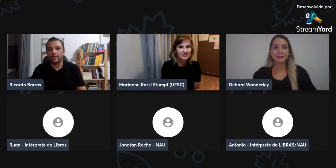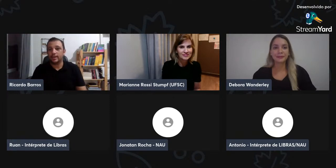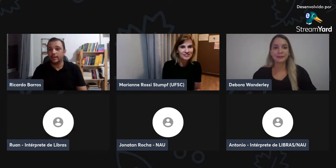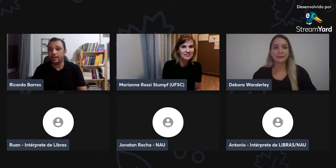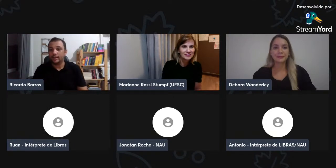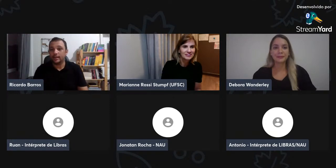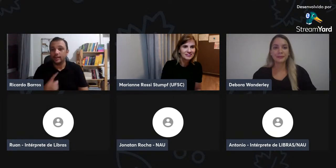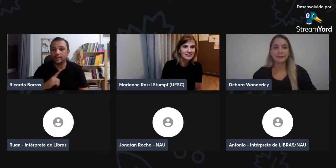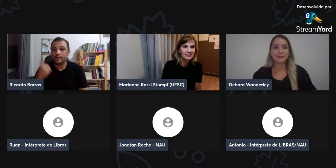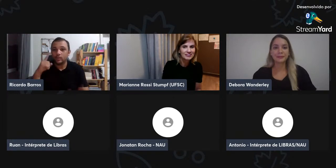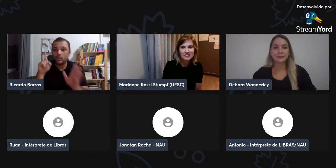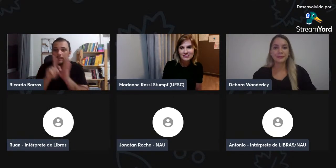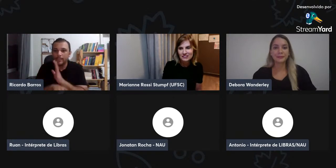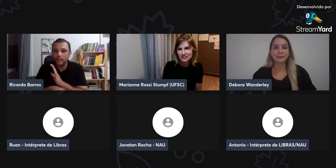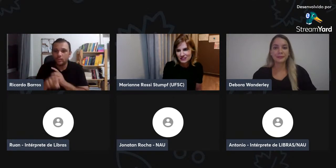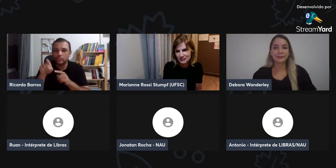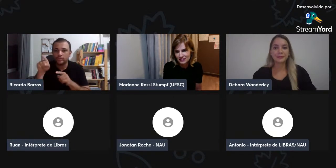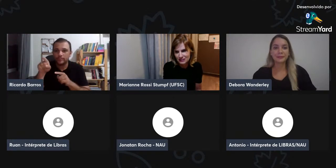tradução.